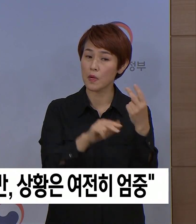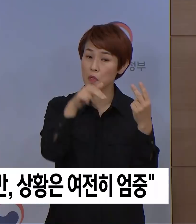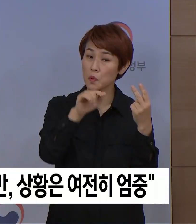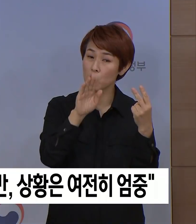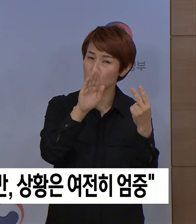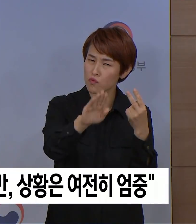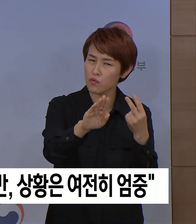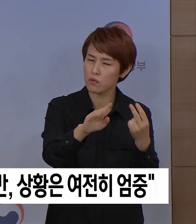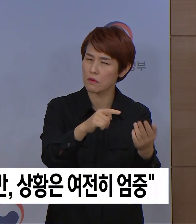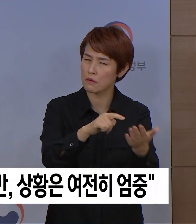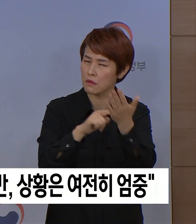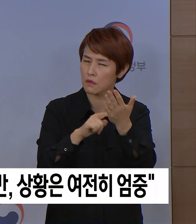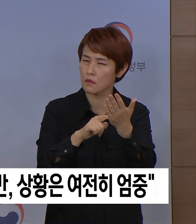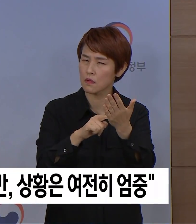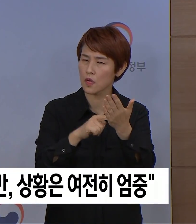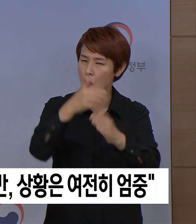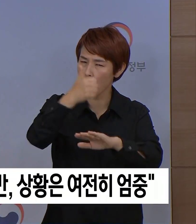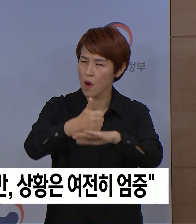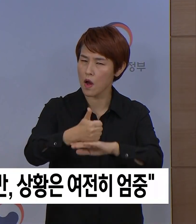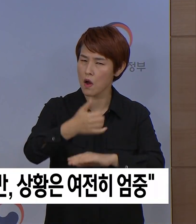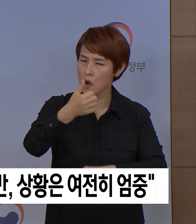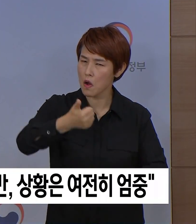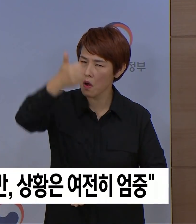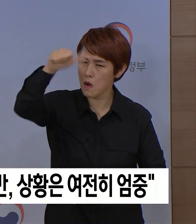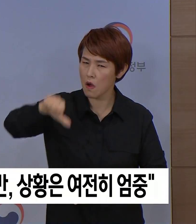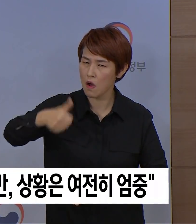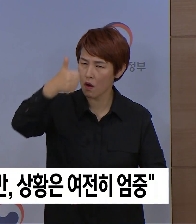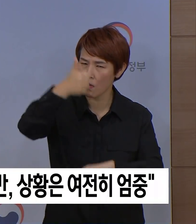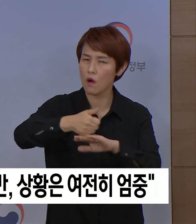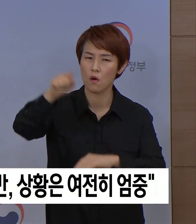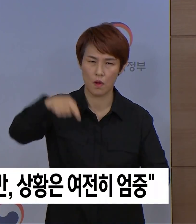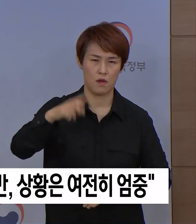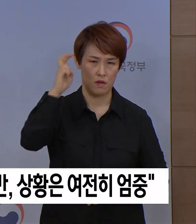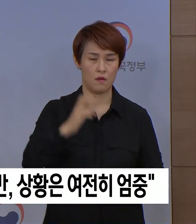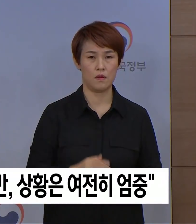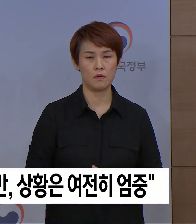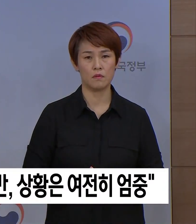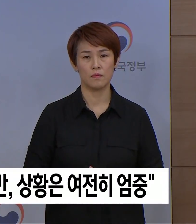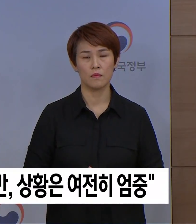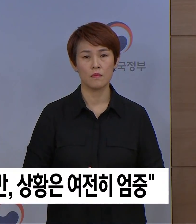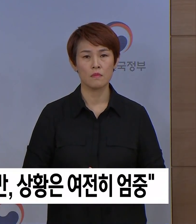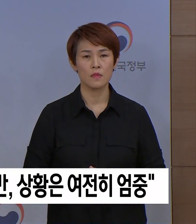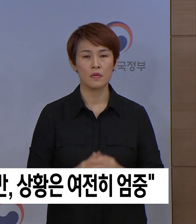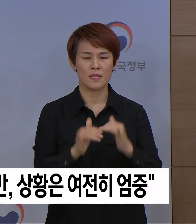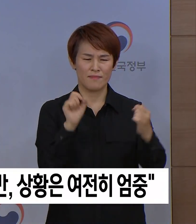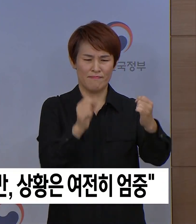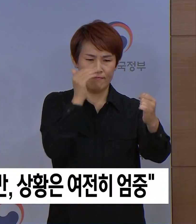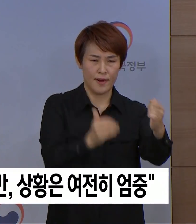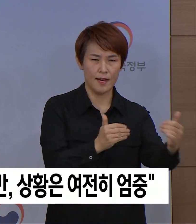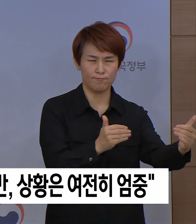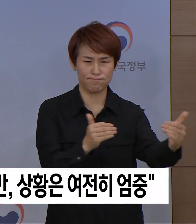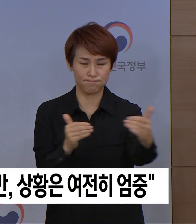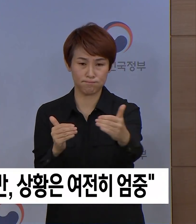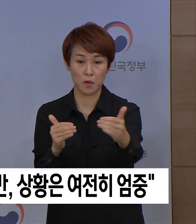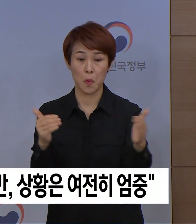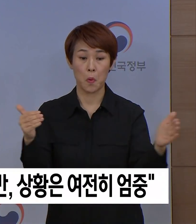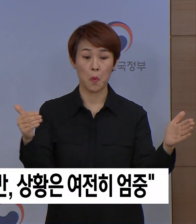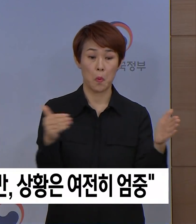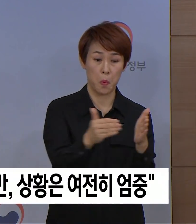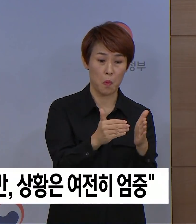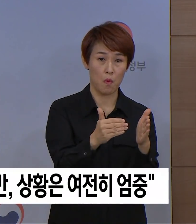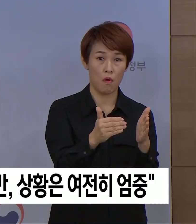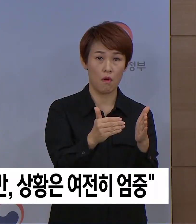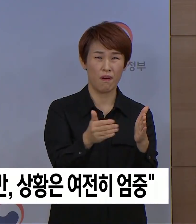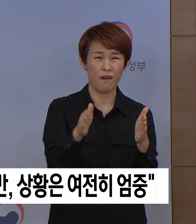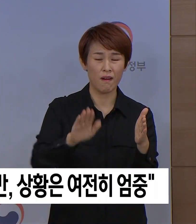나타날 것으로 예상하고 있습니다. 이런 이유로 강화된 사회적 거리두기가 끝나가지만 아직